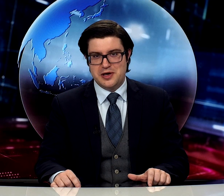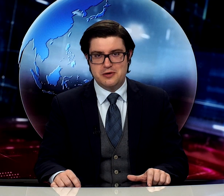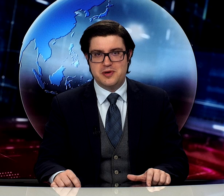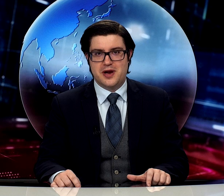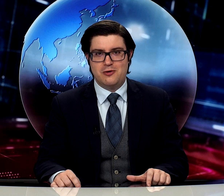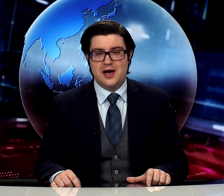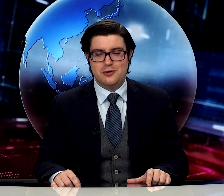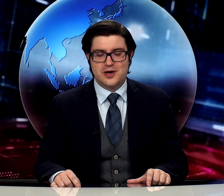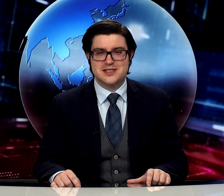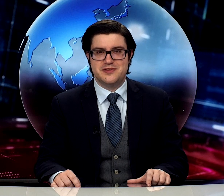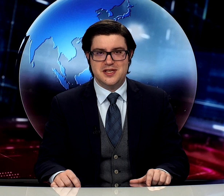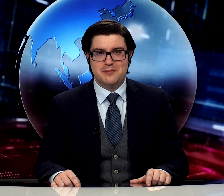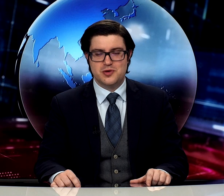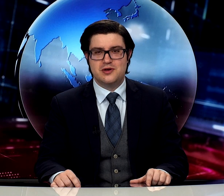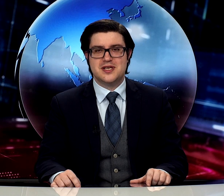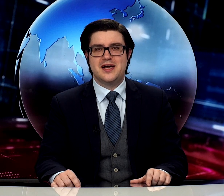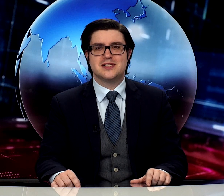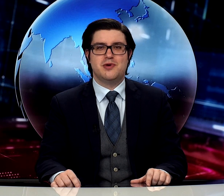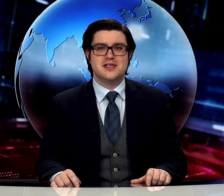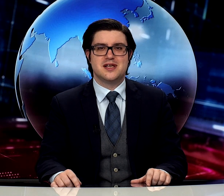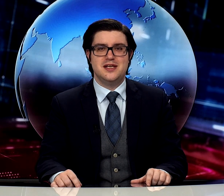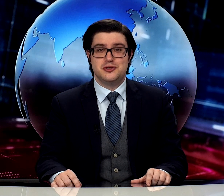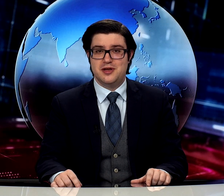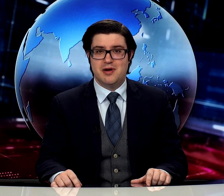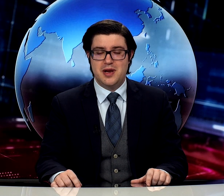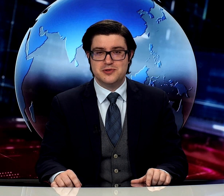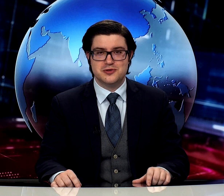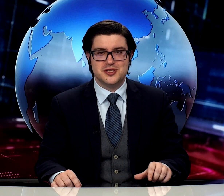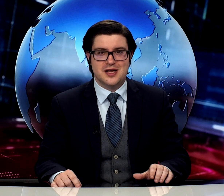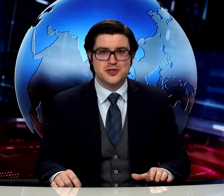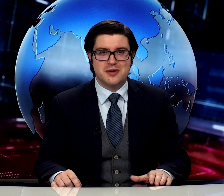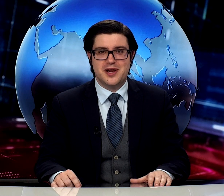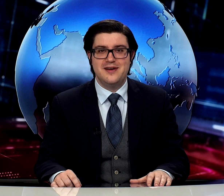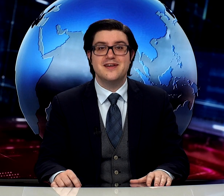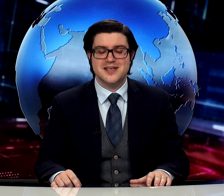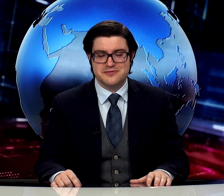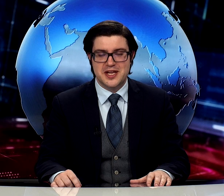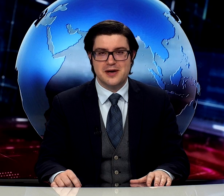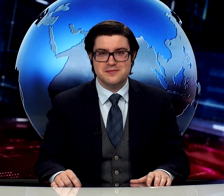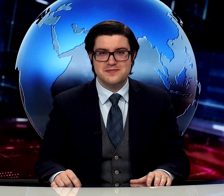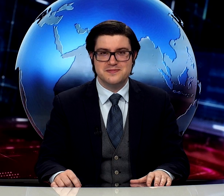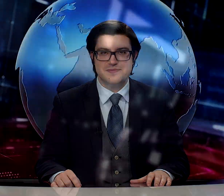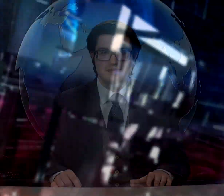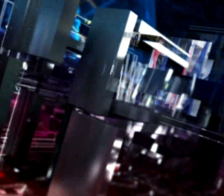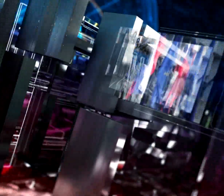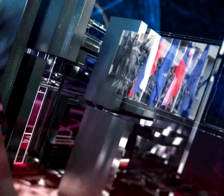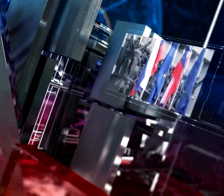tema dneva, ki jo pripravlja Luka Svetina. Toliko za enkrat z moje strani. Želim vam lep sončen dan še naprej. Nasvidenje.